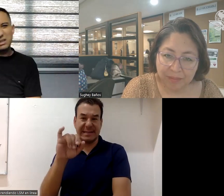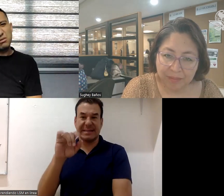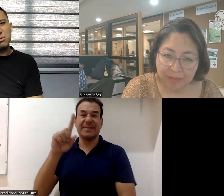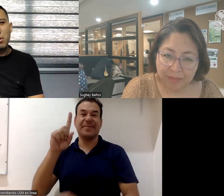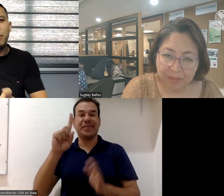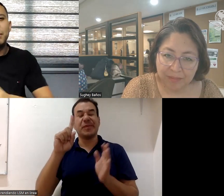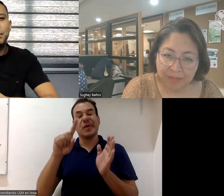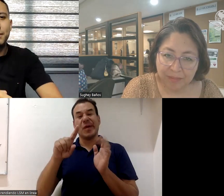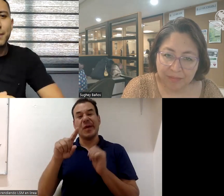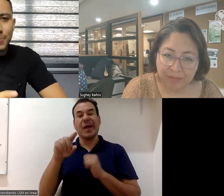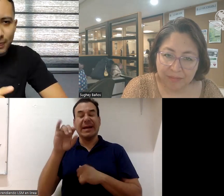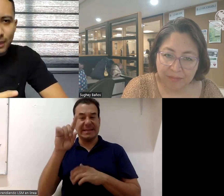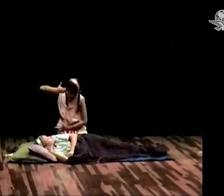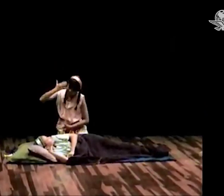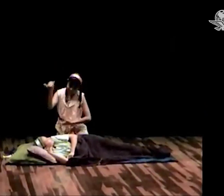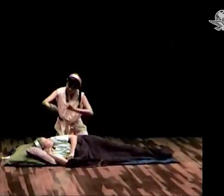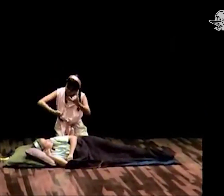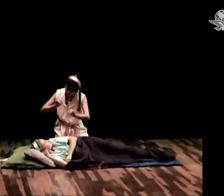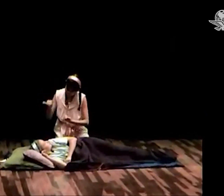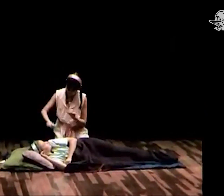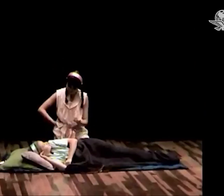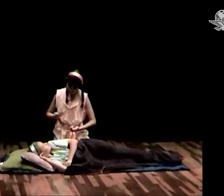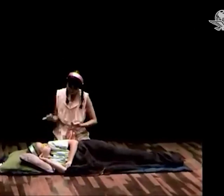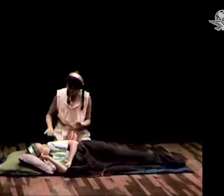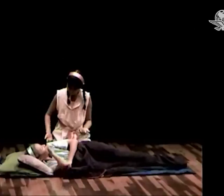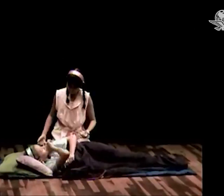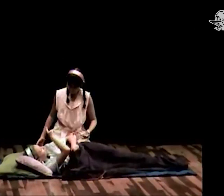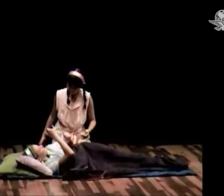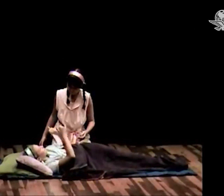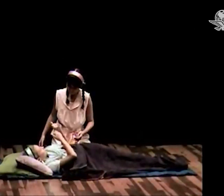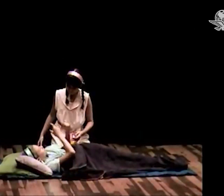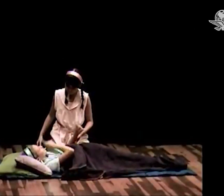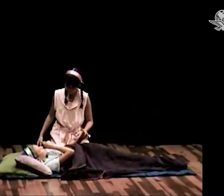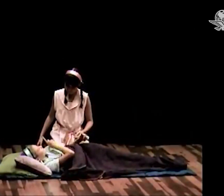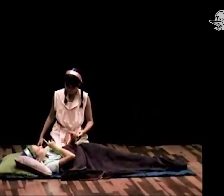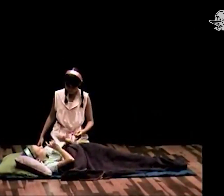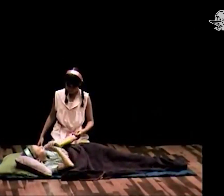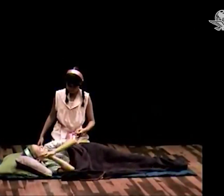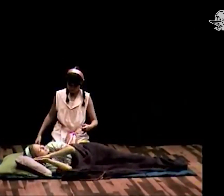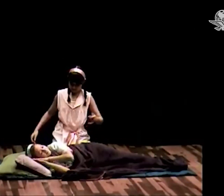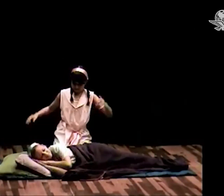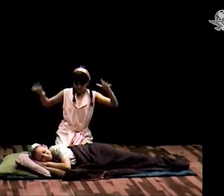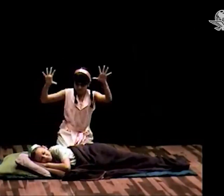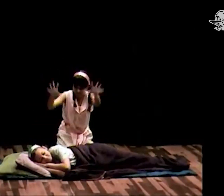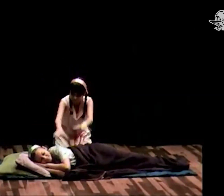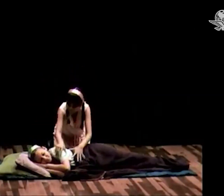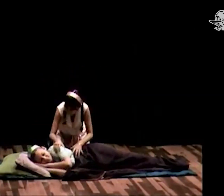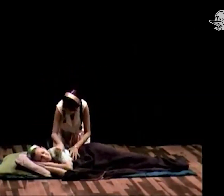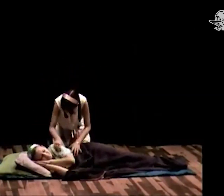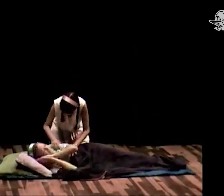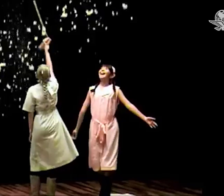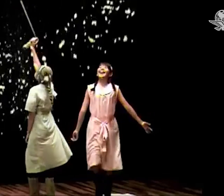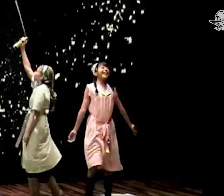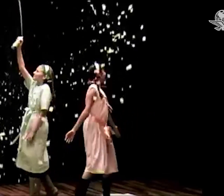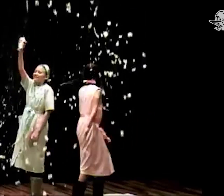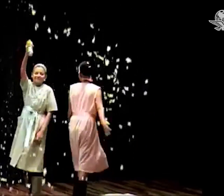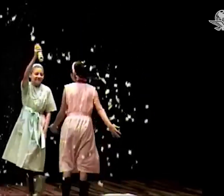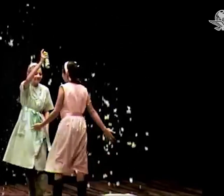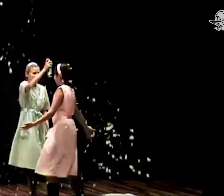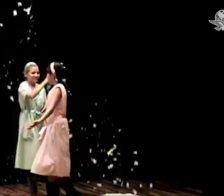sordos que hay en México y que pocas veces pueden acceder a actividades de entretenimiento como el teatro porque no tienen forma de escuchar lo